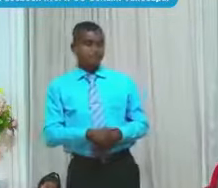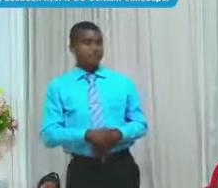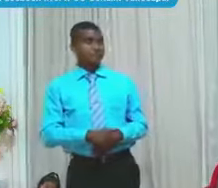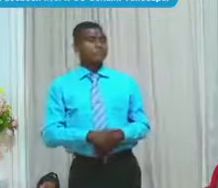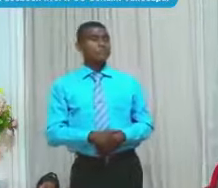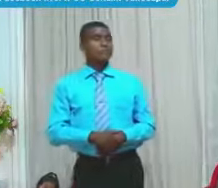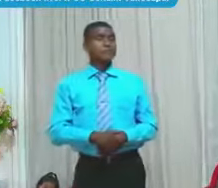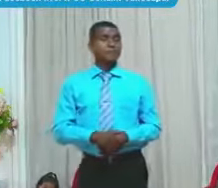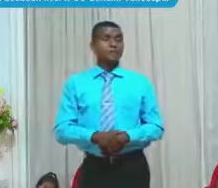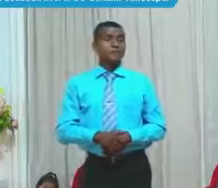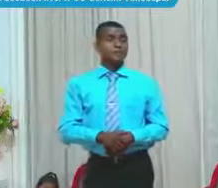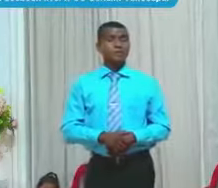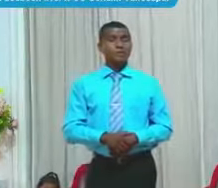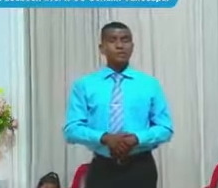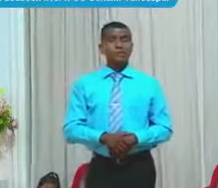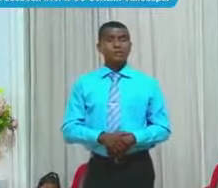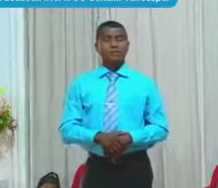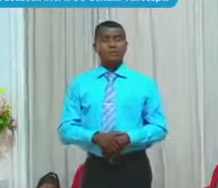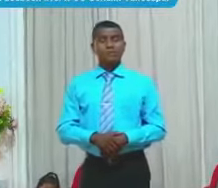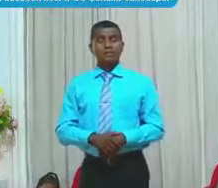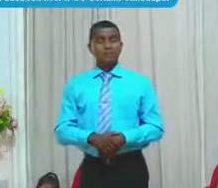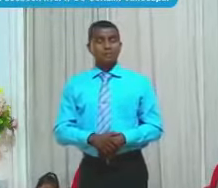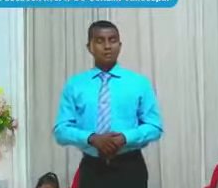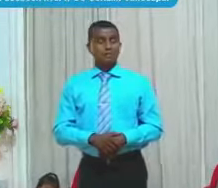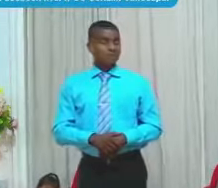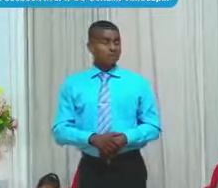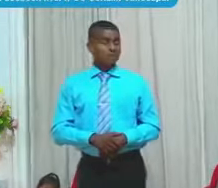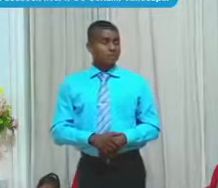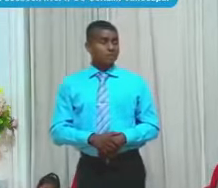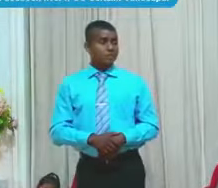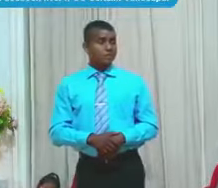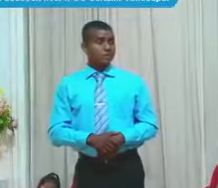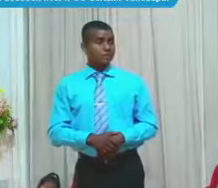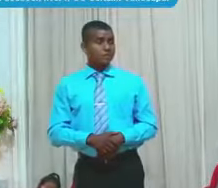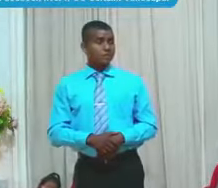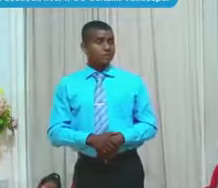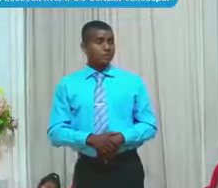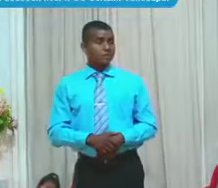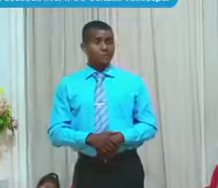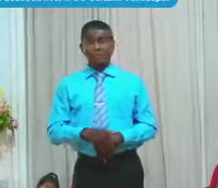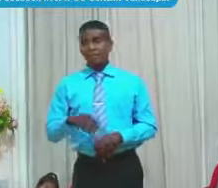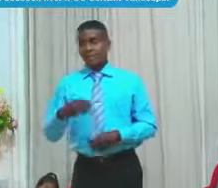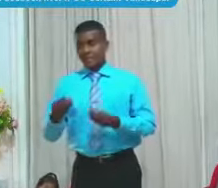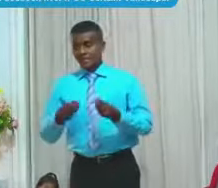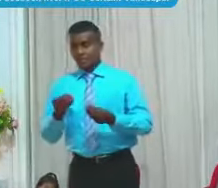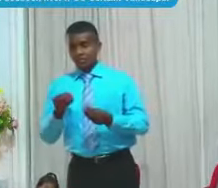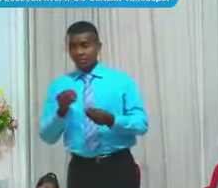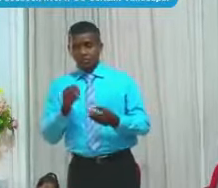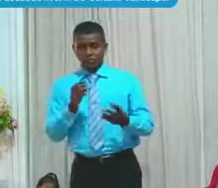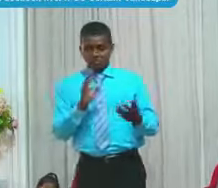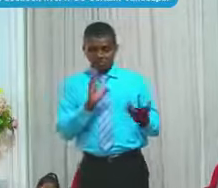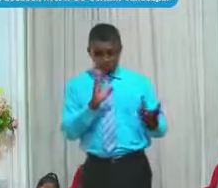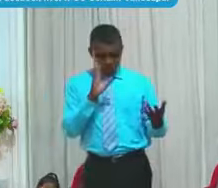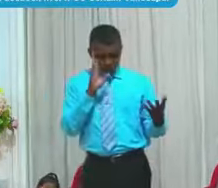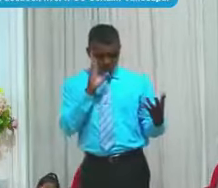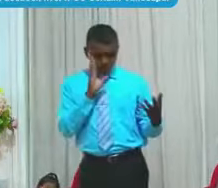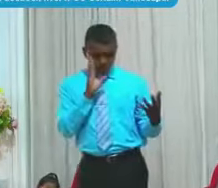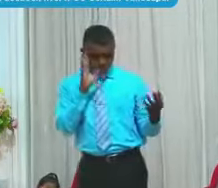Lo Que Diéramos En Nuestro Argot Más Popular Apostaron Vamos A ver